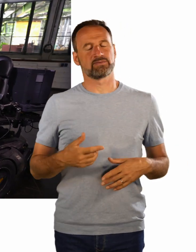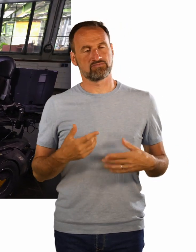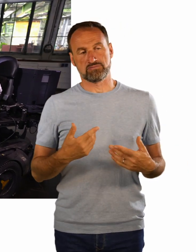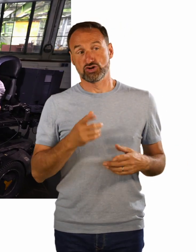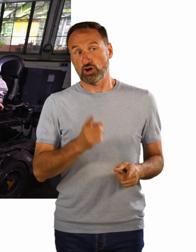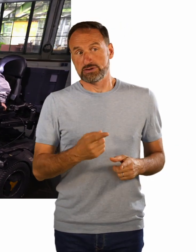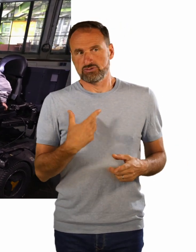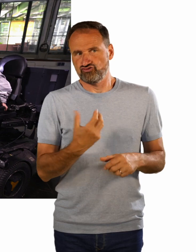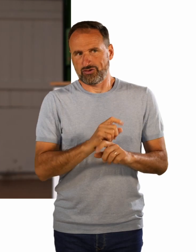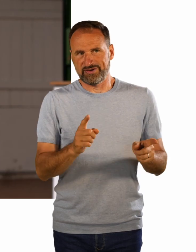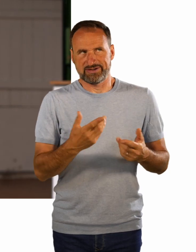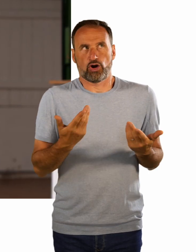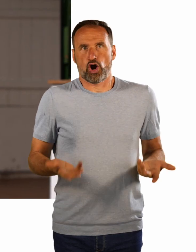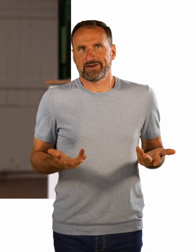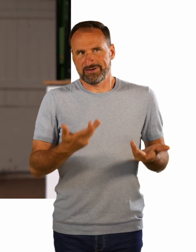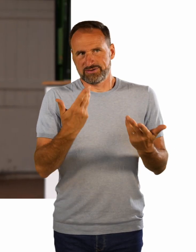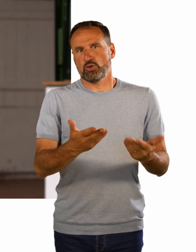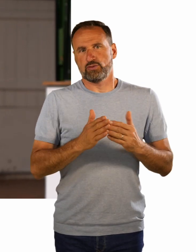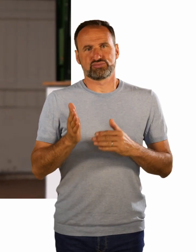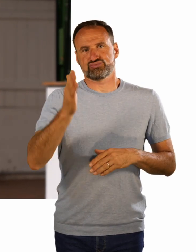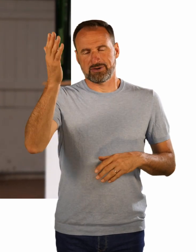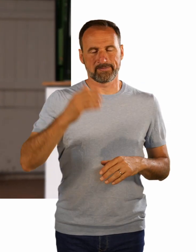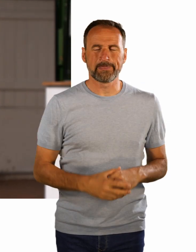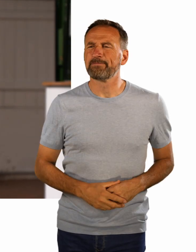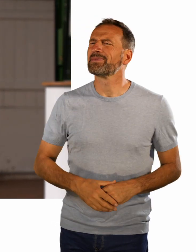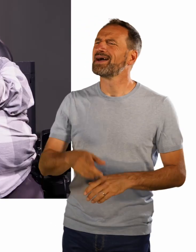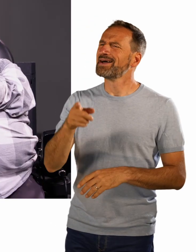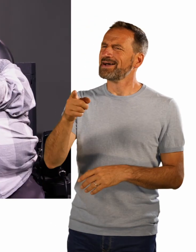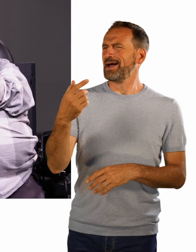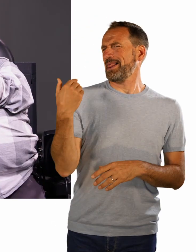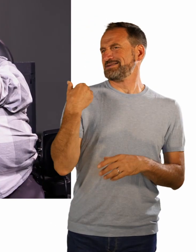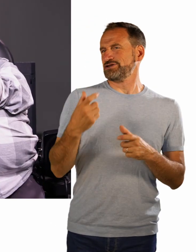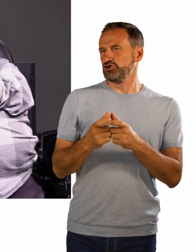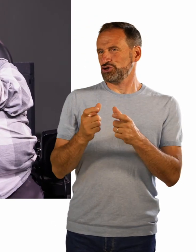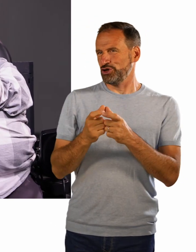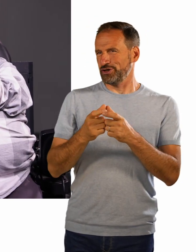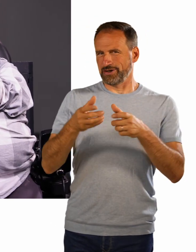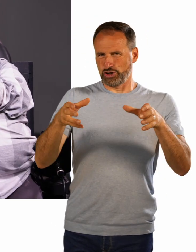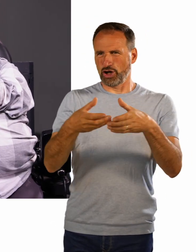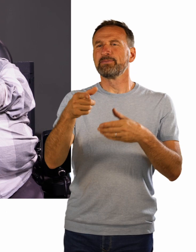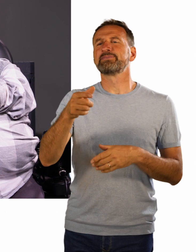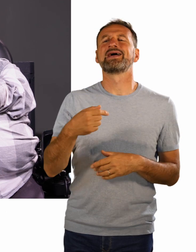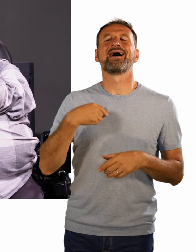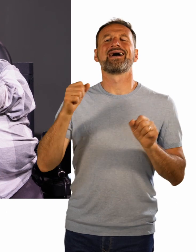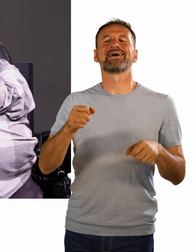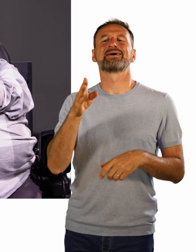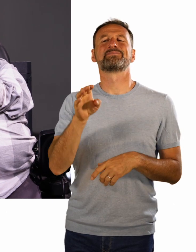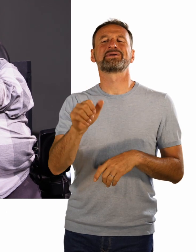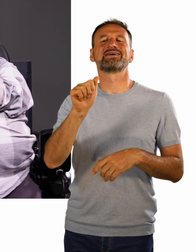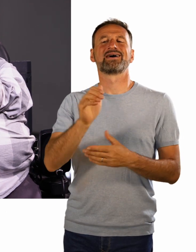Your Translator ist die Parodie einer Spielshow, wo ihr aber ein doch sehr ernstes Thema behandelt, nämlich die